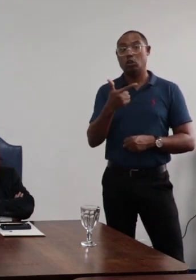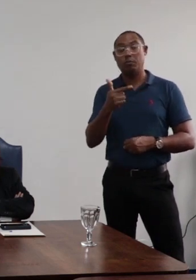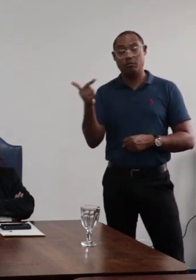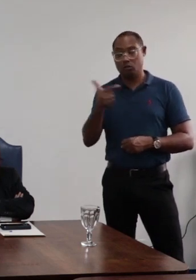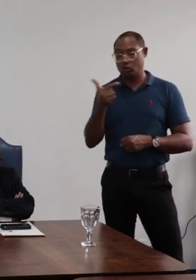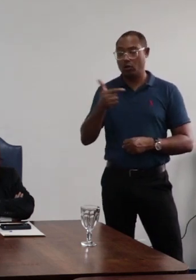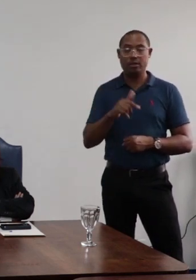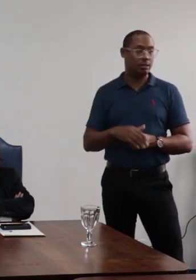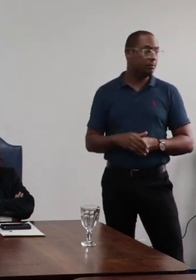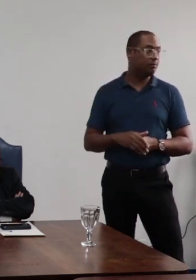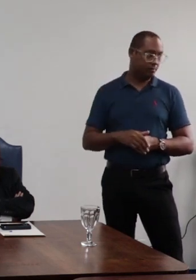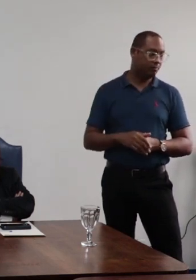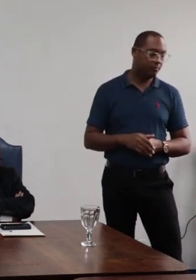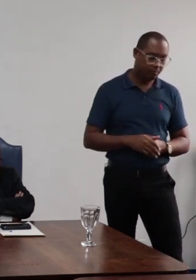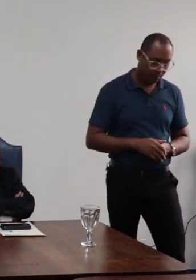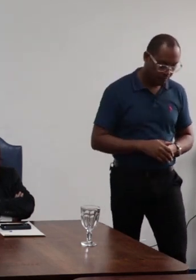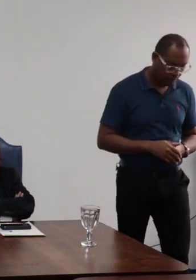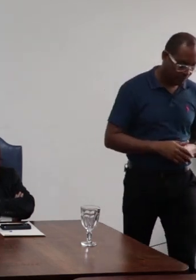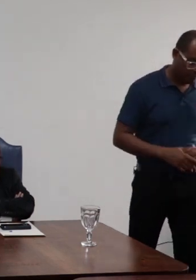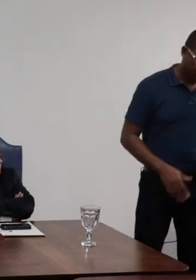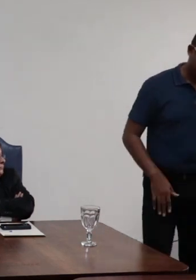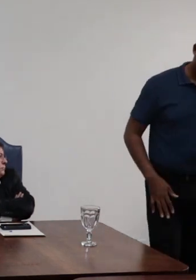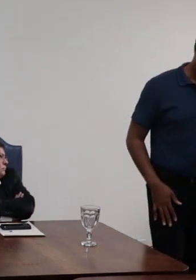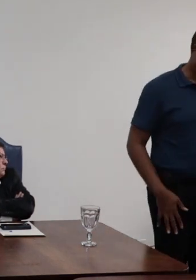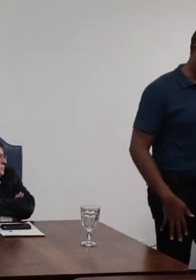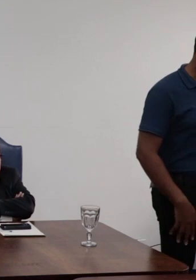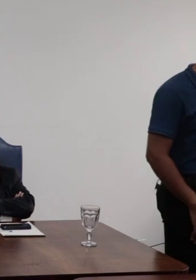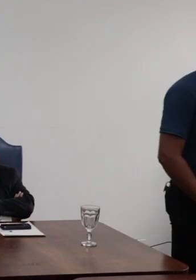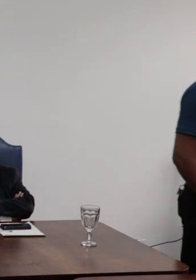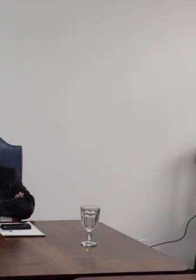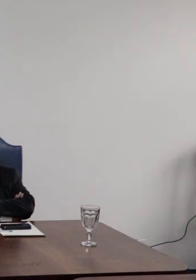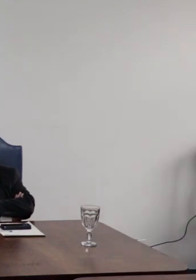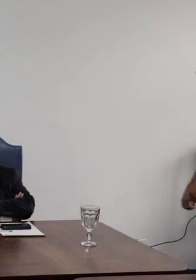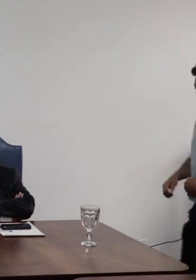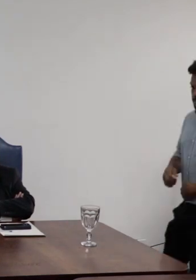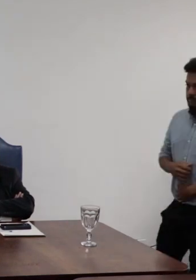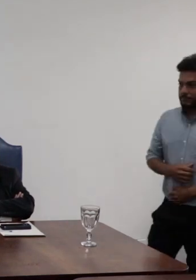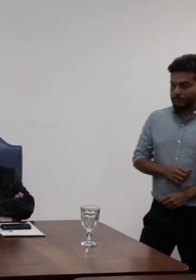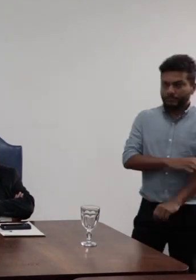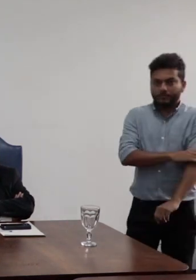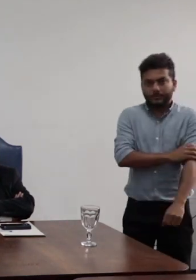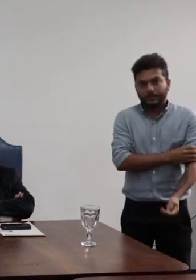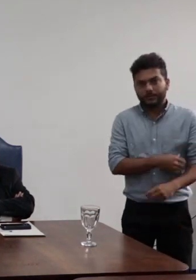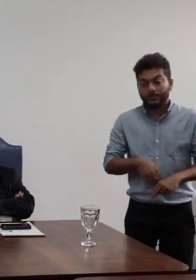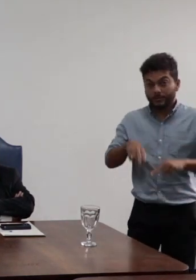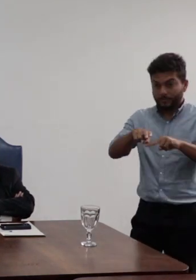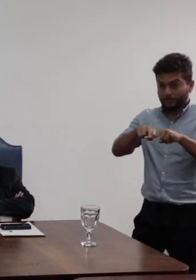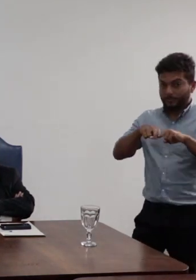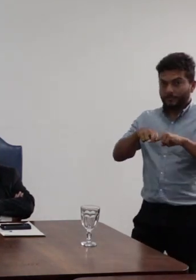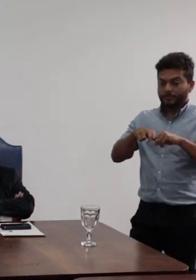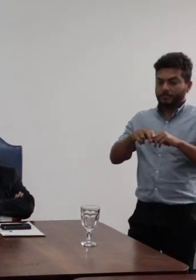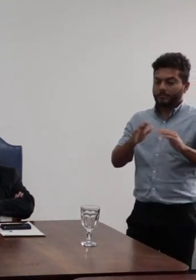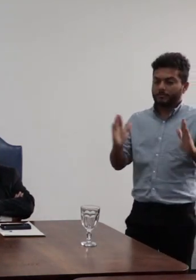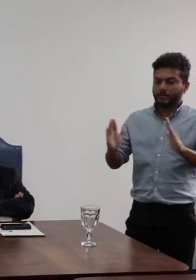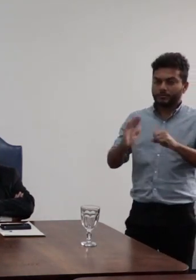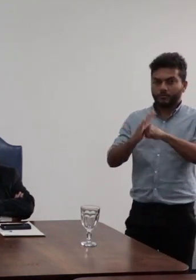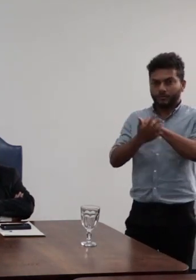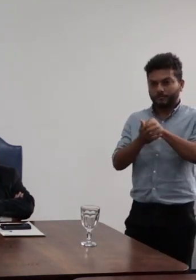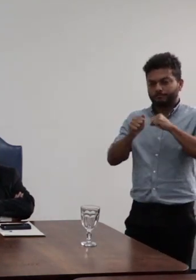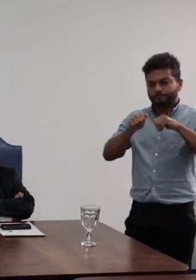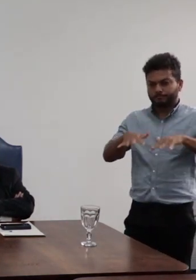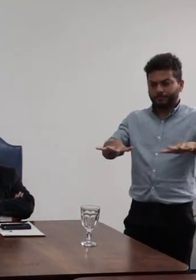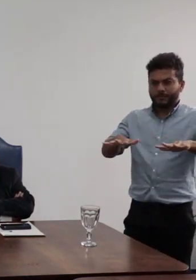um momento de excepcionalidade caracterizado tanto pela pandemia que nos provocou um